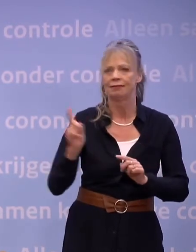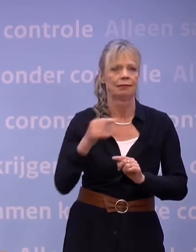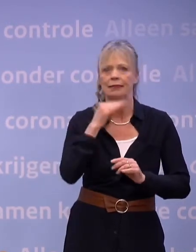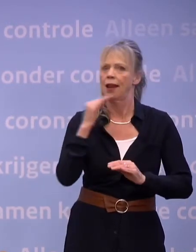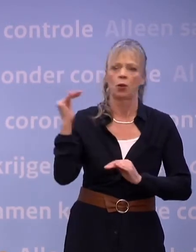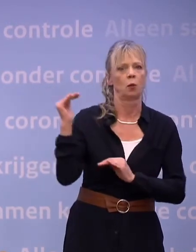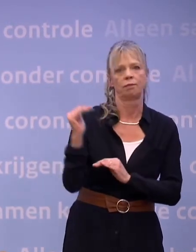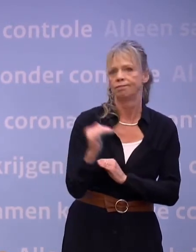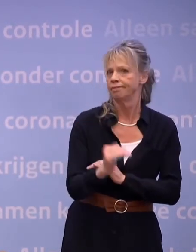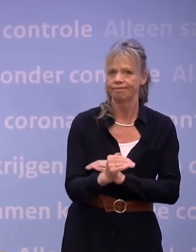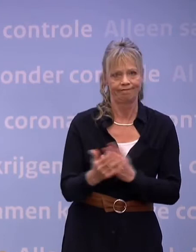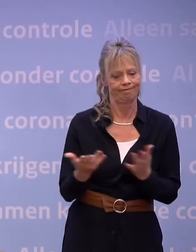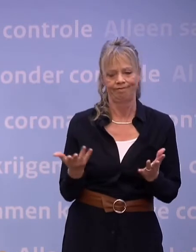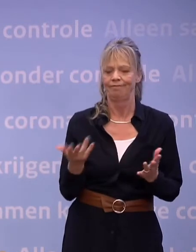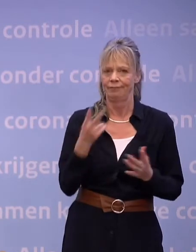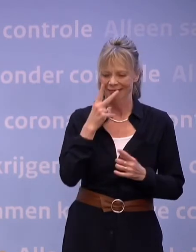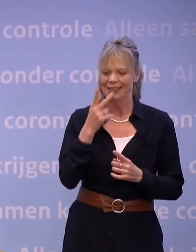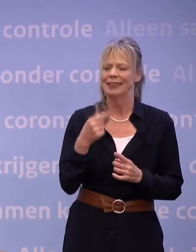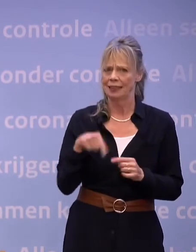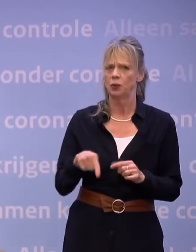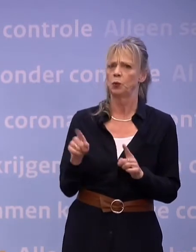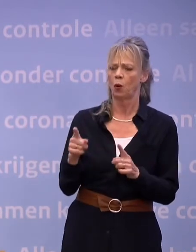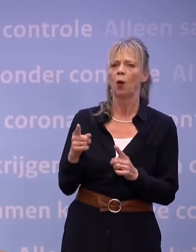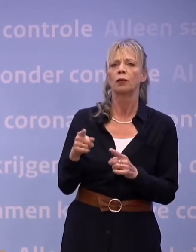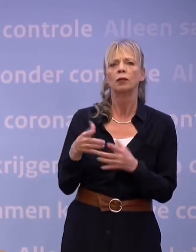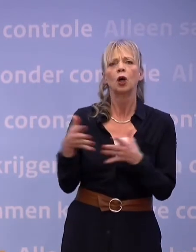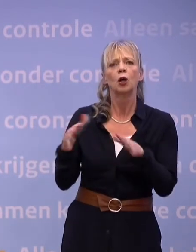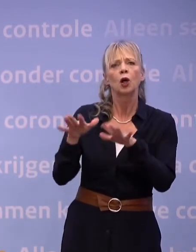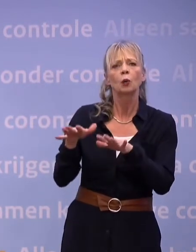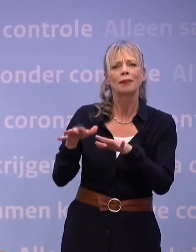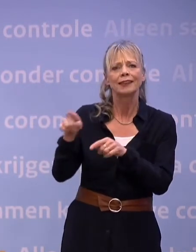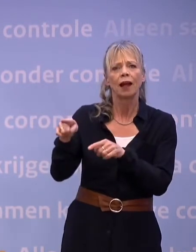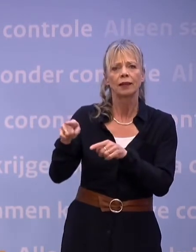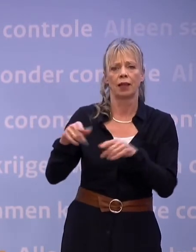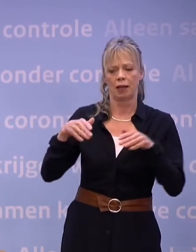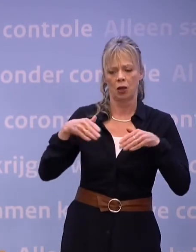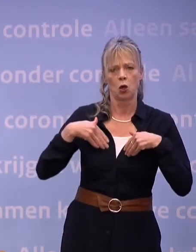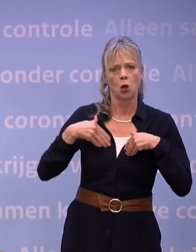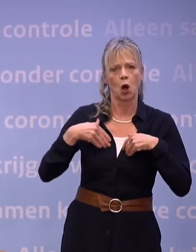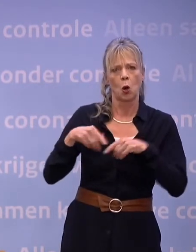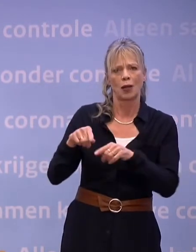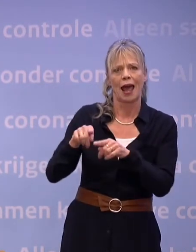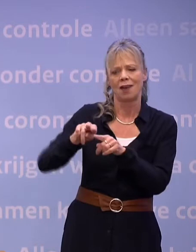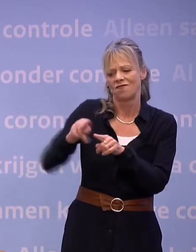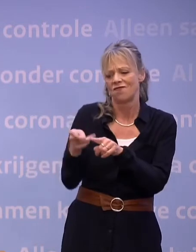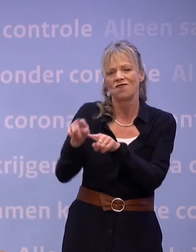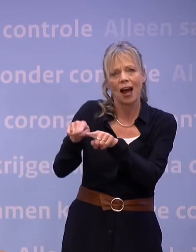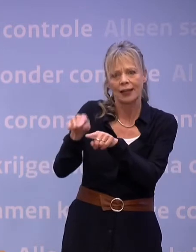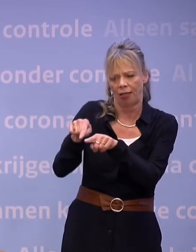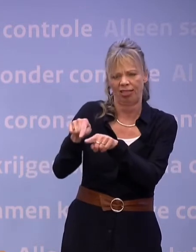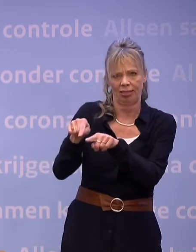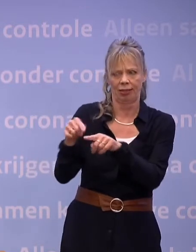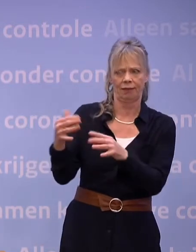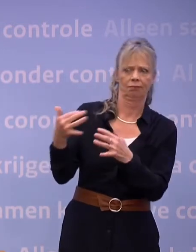...en we inmiddels ook te maken hebben met de dreiging van de Britse coronavariant. En over die variant